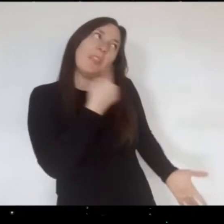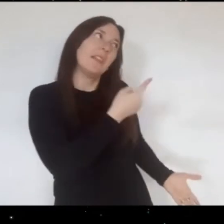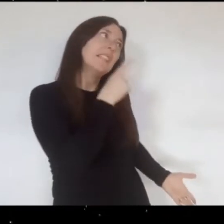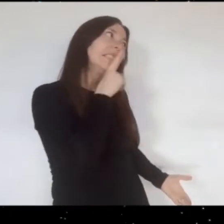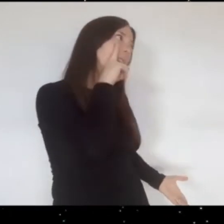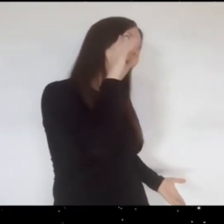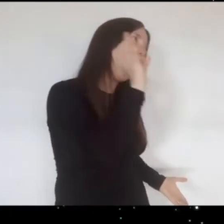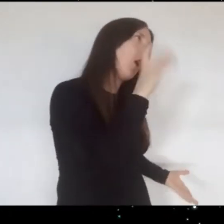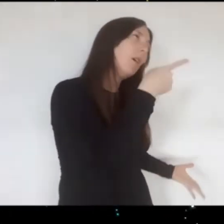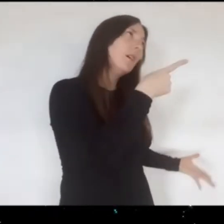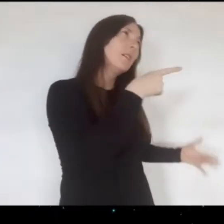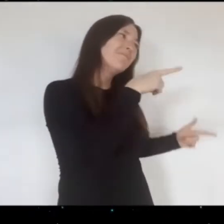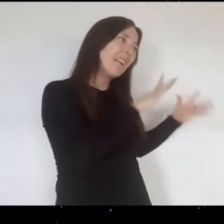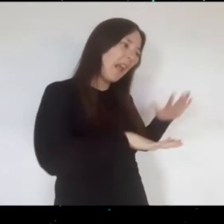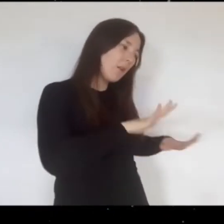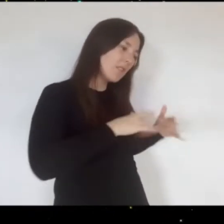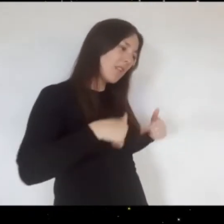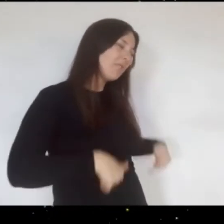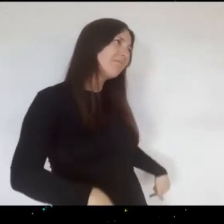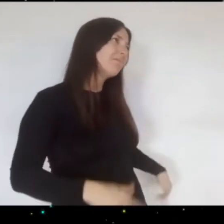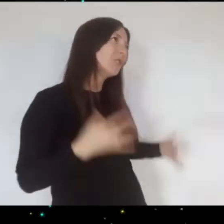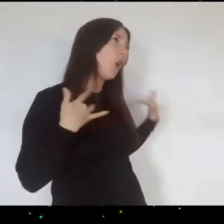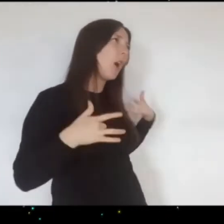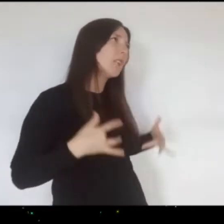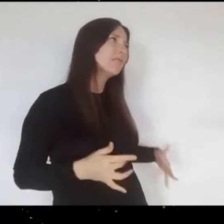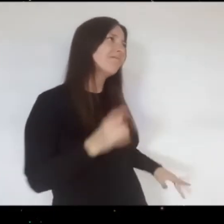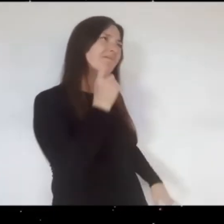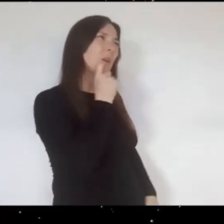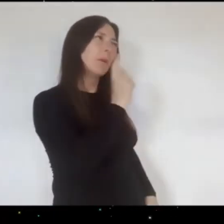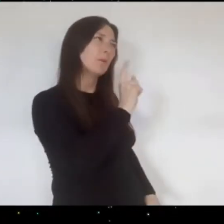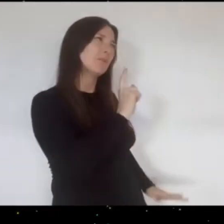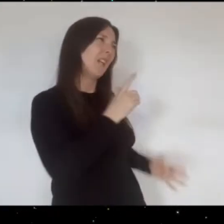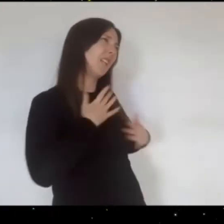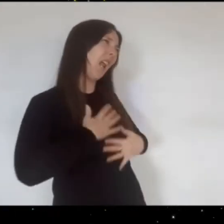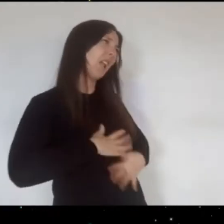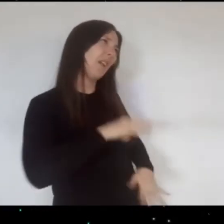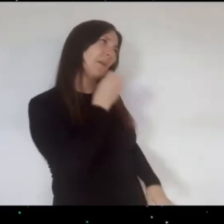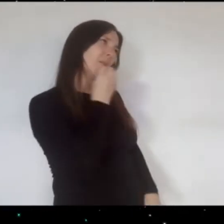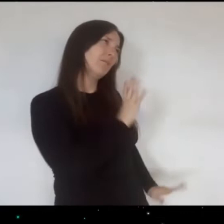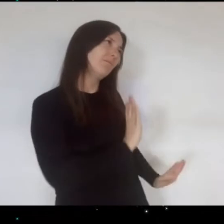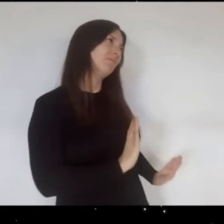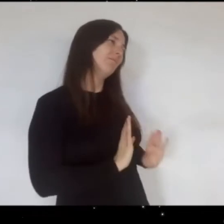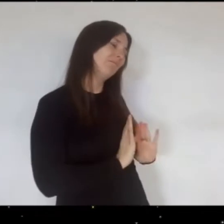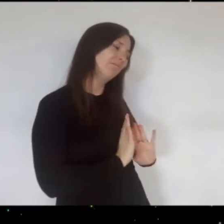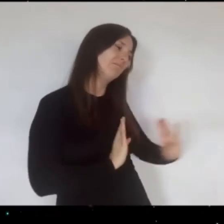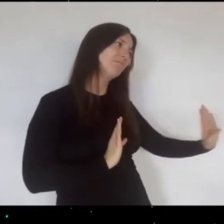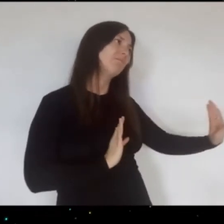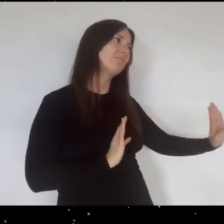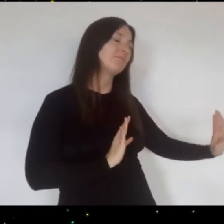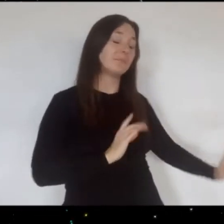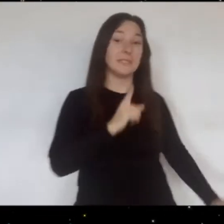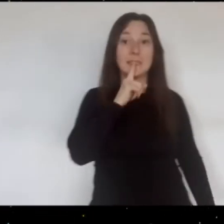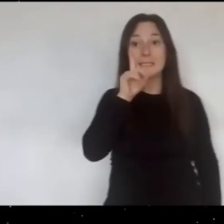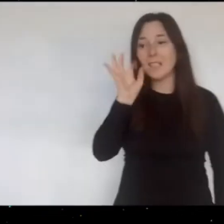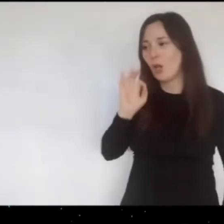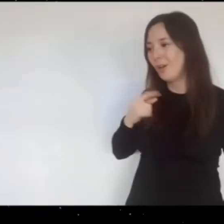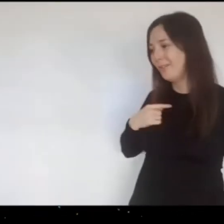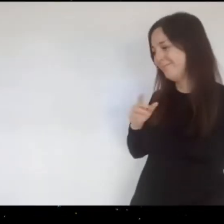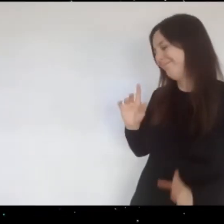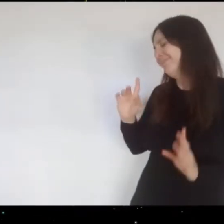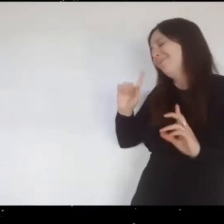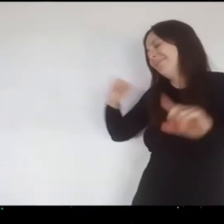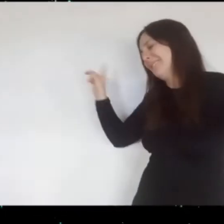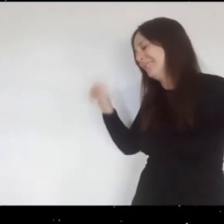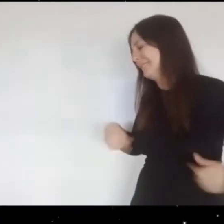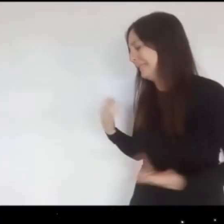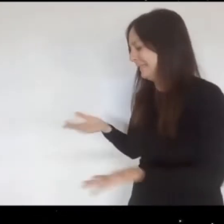Tío Anselmo lo que haces no me gusta dejame tranquila El tío